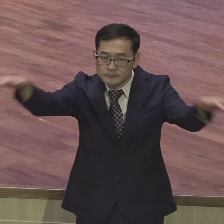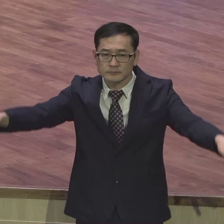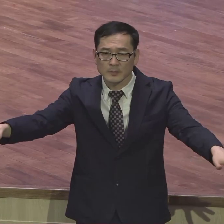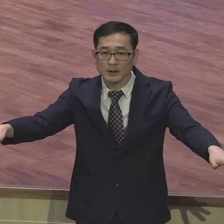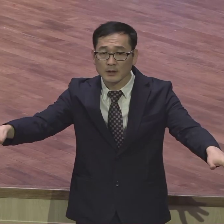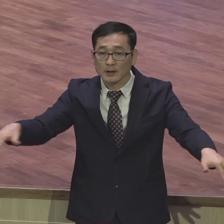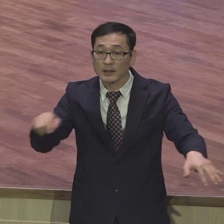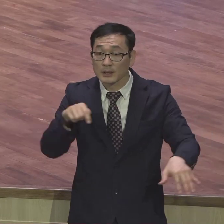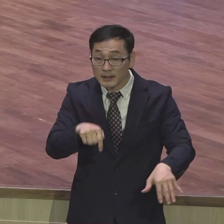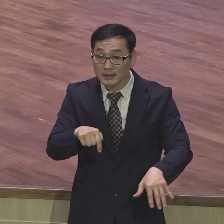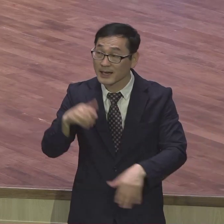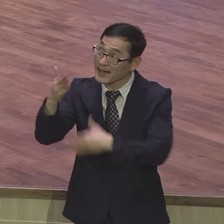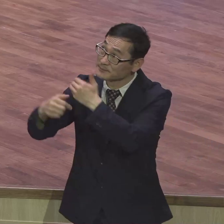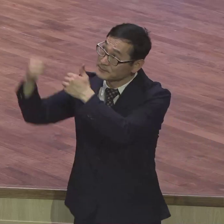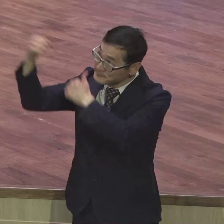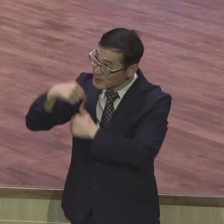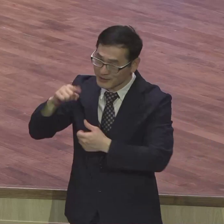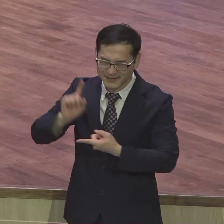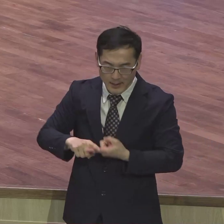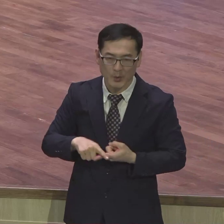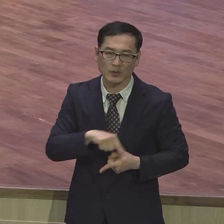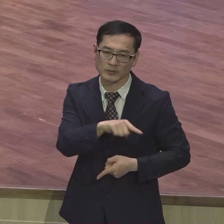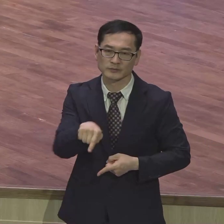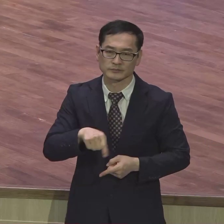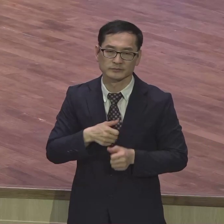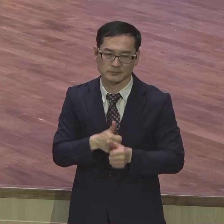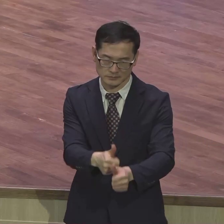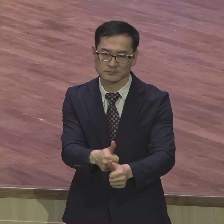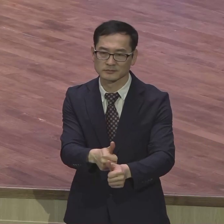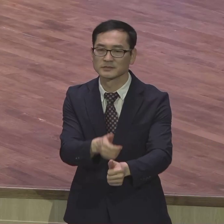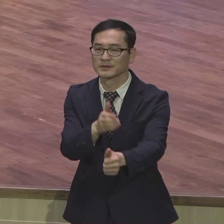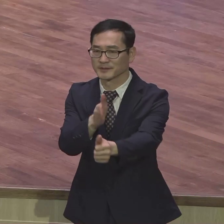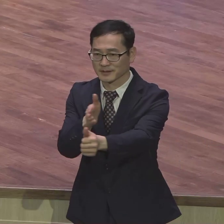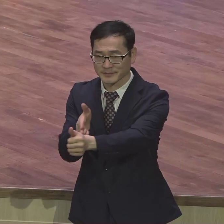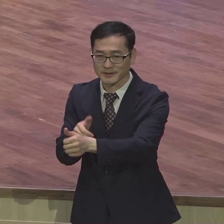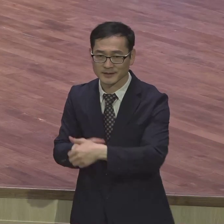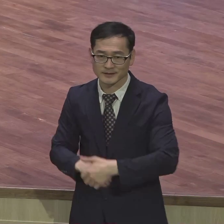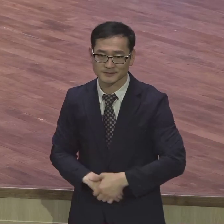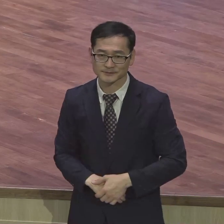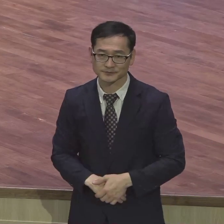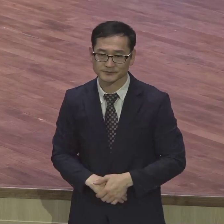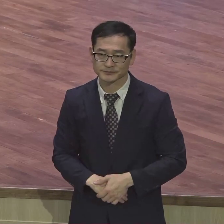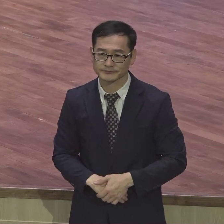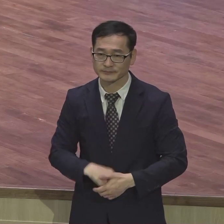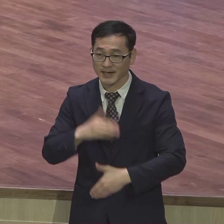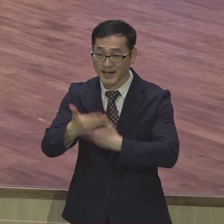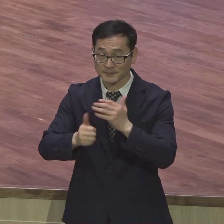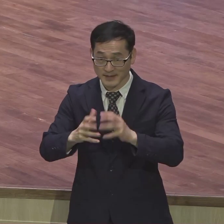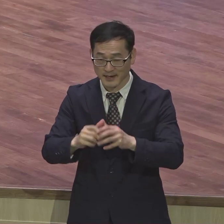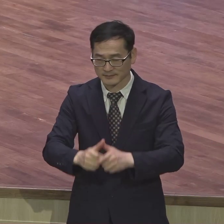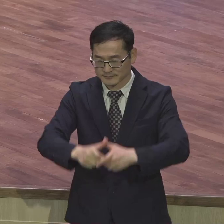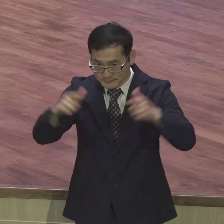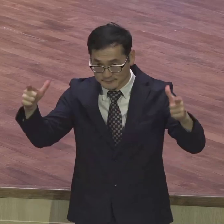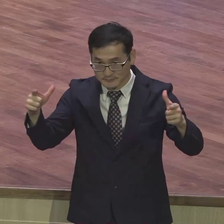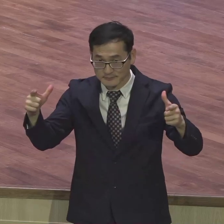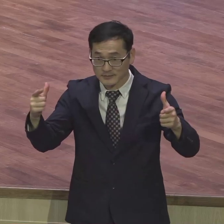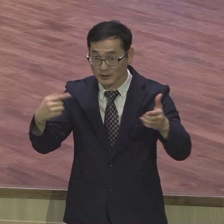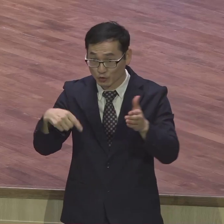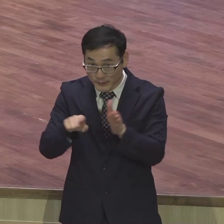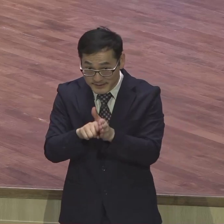따라가는 교회가 되어야 합니다 우리 영원교회가 항상 하나님 마라 확장하는데 성교 공동체로서